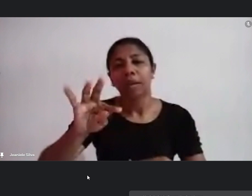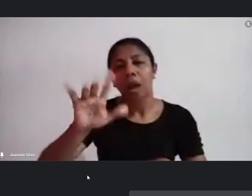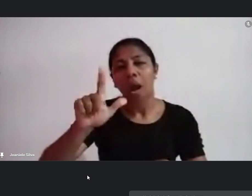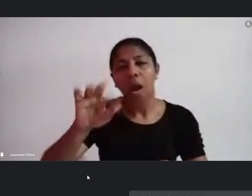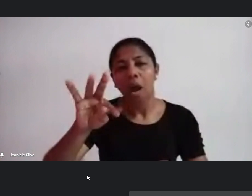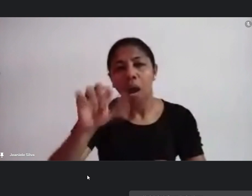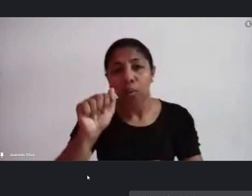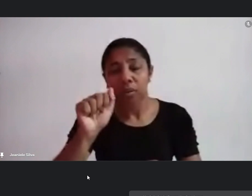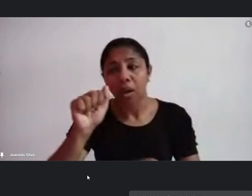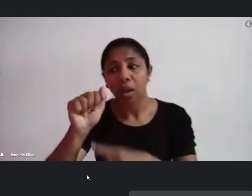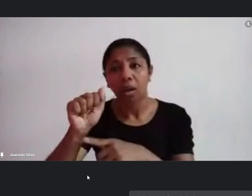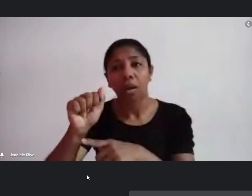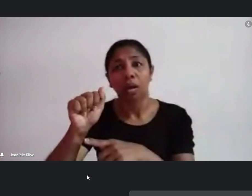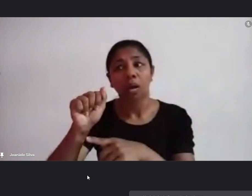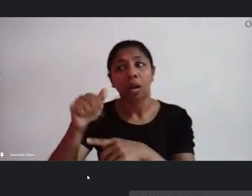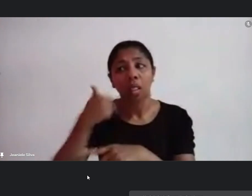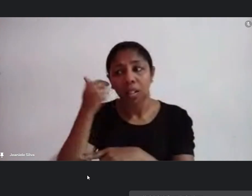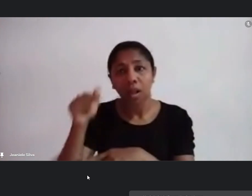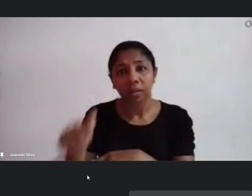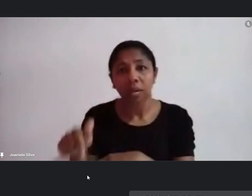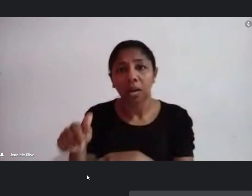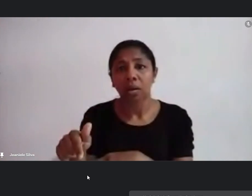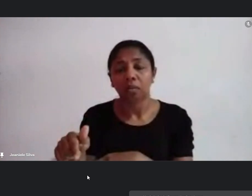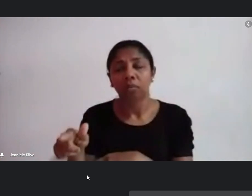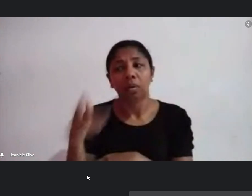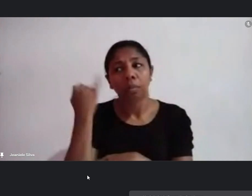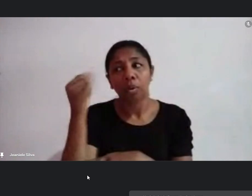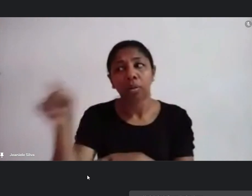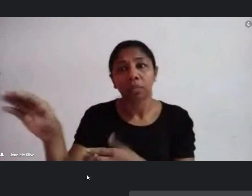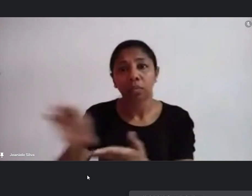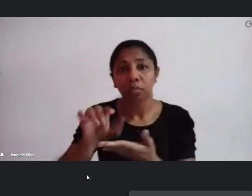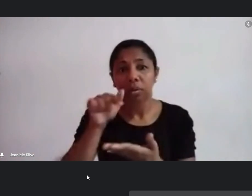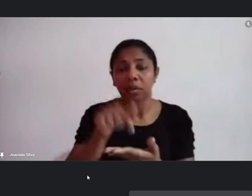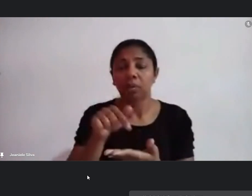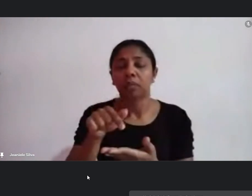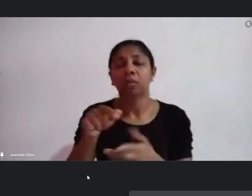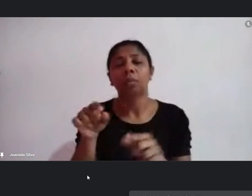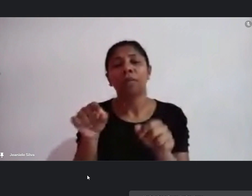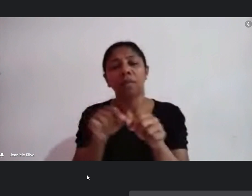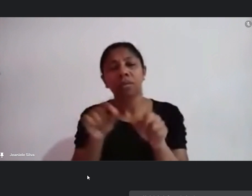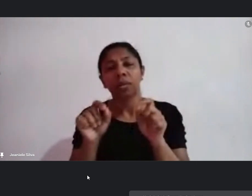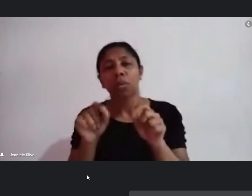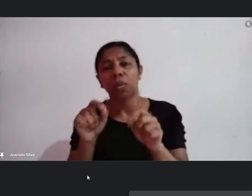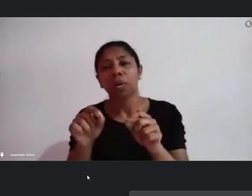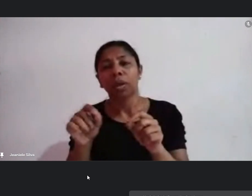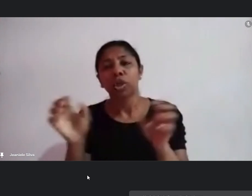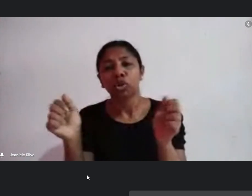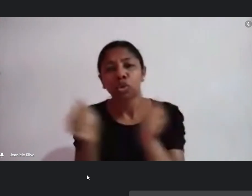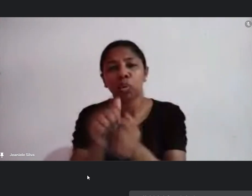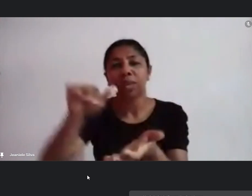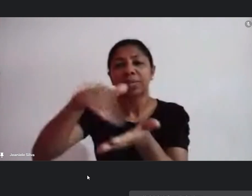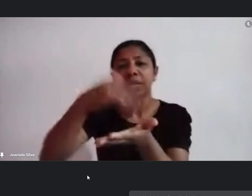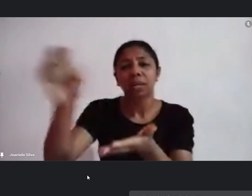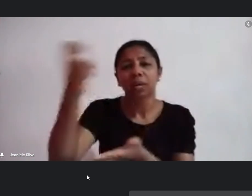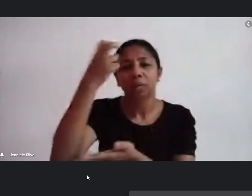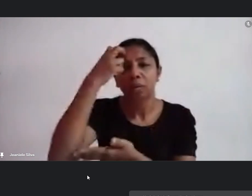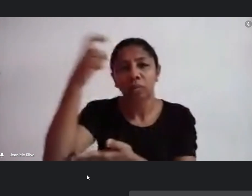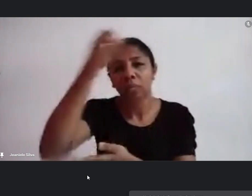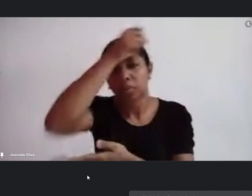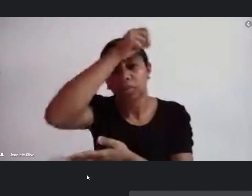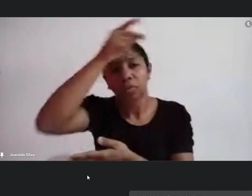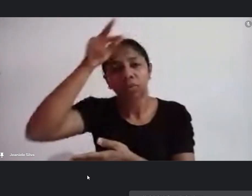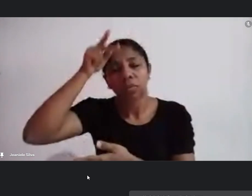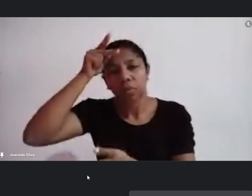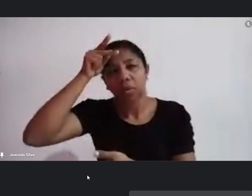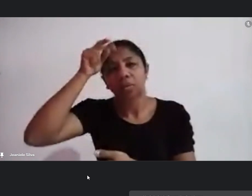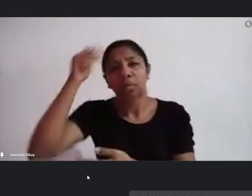eu acho importante que esse pleito daí você também possa fazer com a FUNCAR com a Secretaria de Cultura do município de Natal já